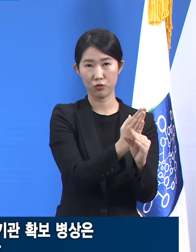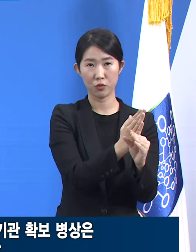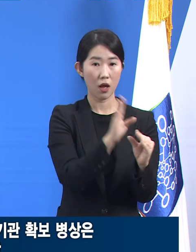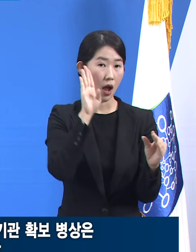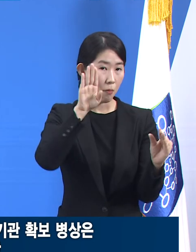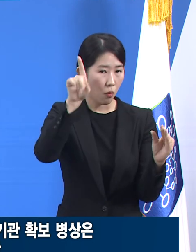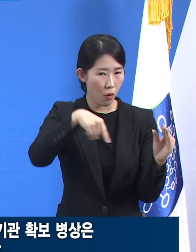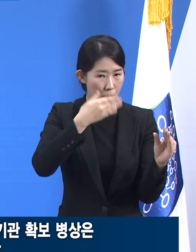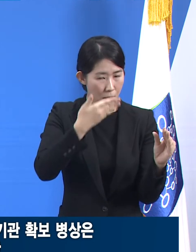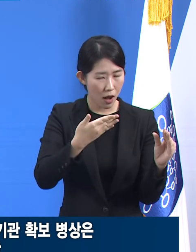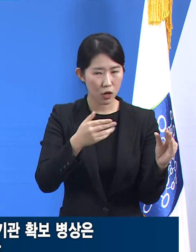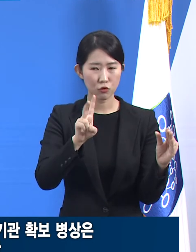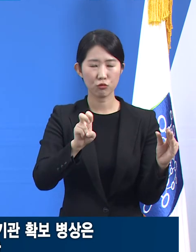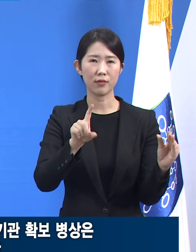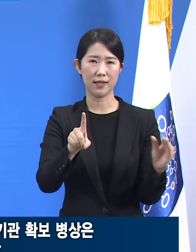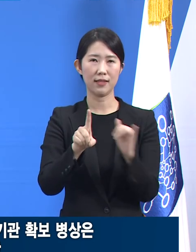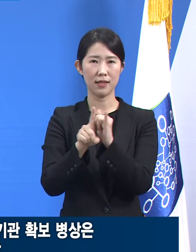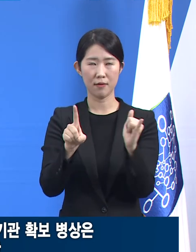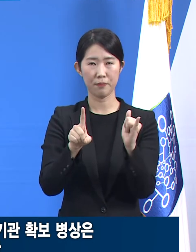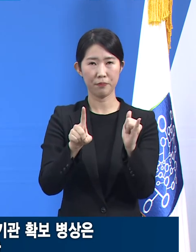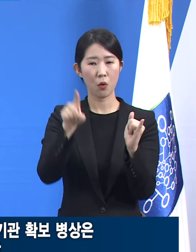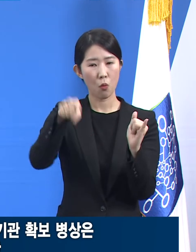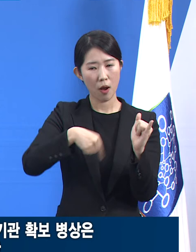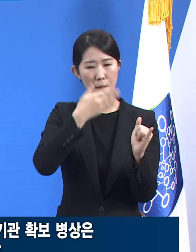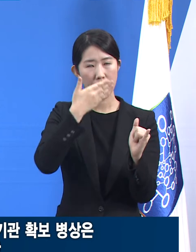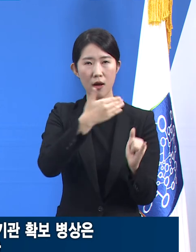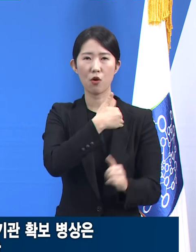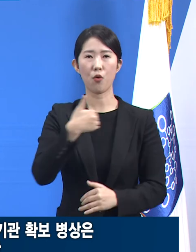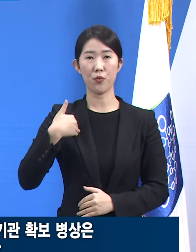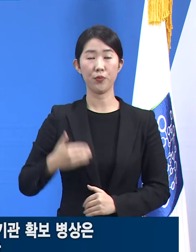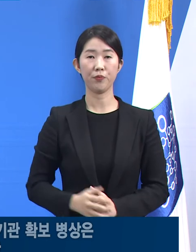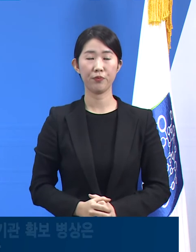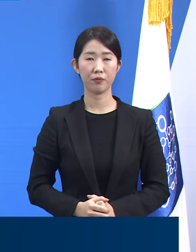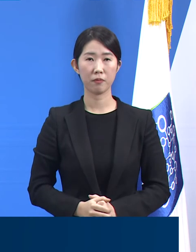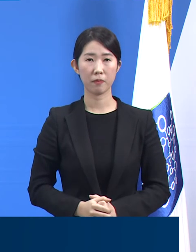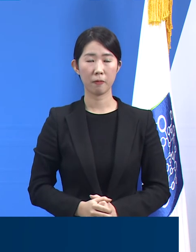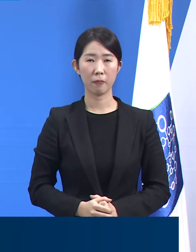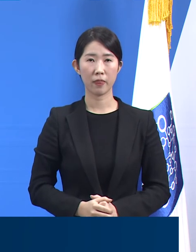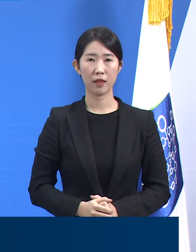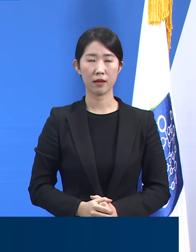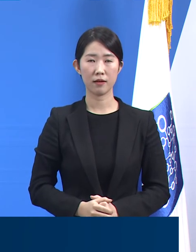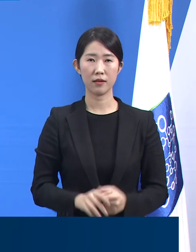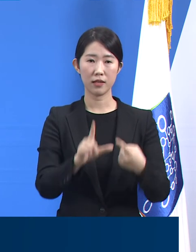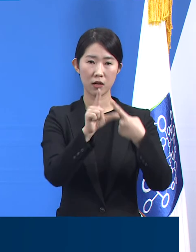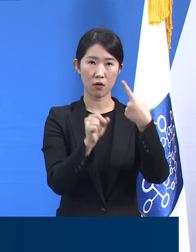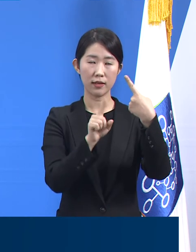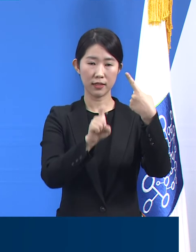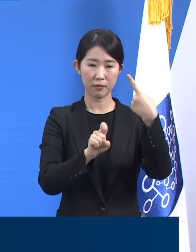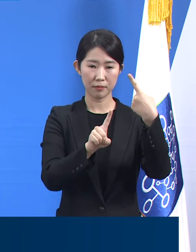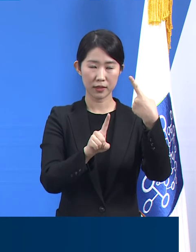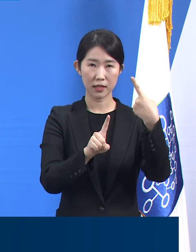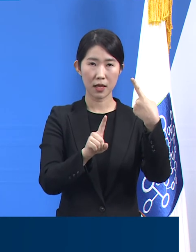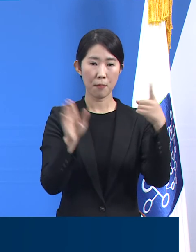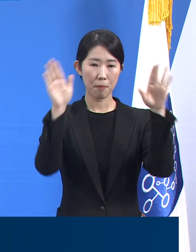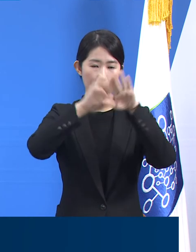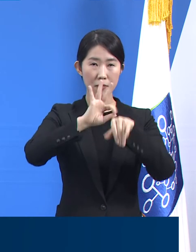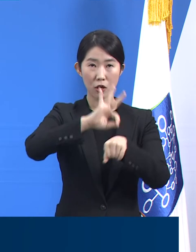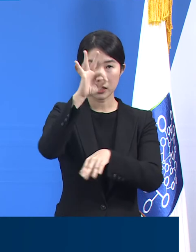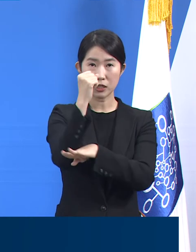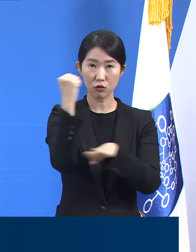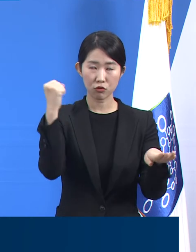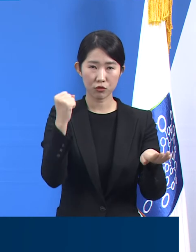인원이 21명입니다. 1월 11일 22시 기준 경기도의 홈케어 시스템 운영단의